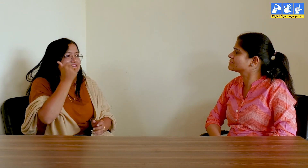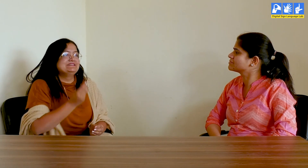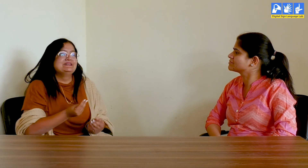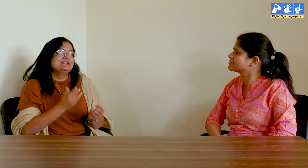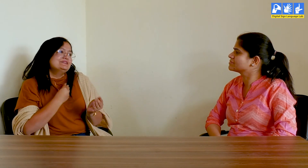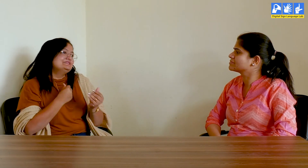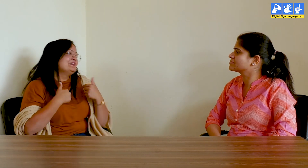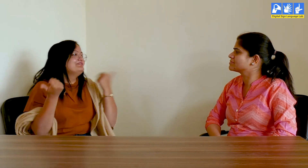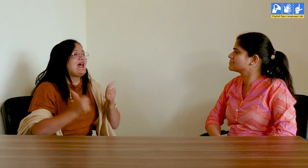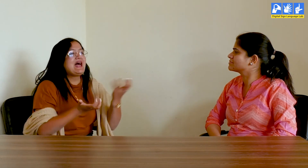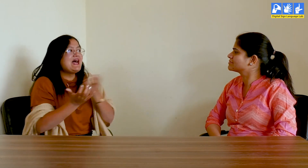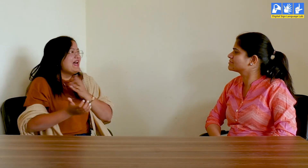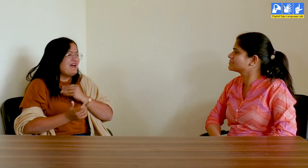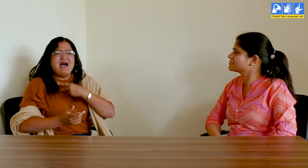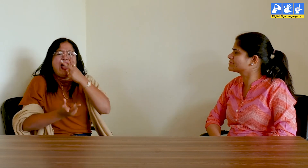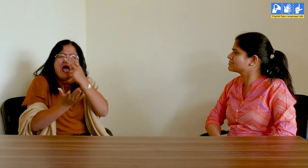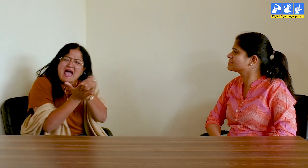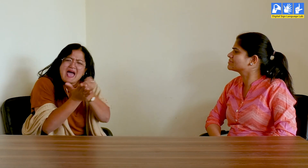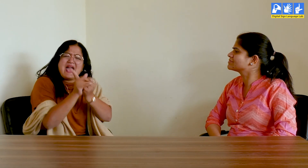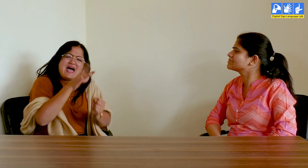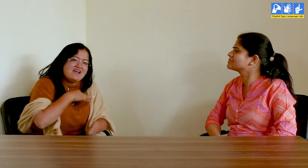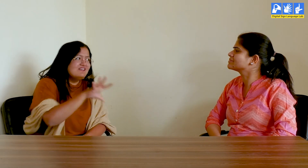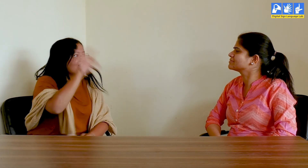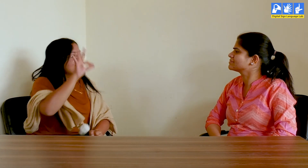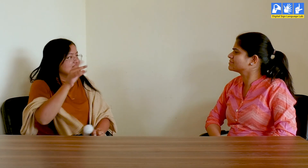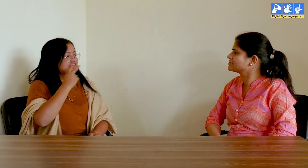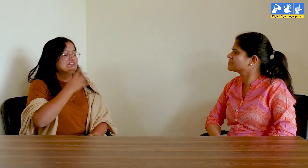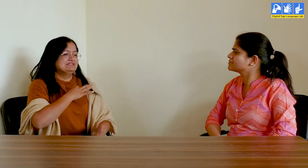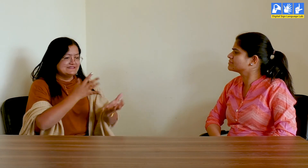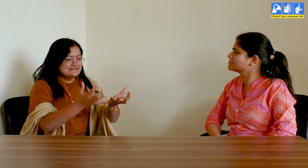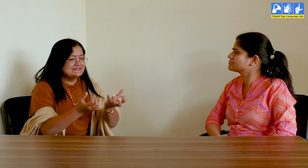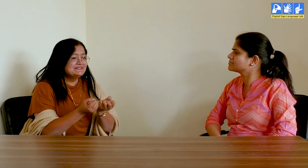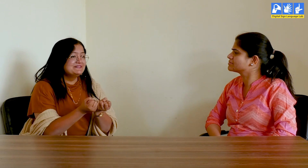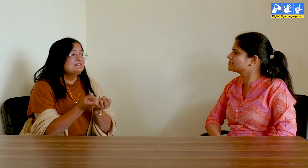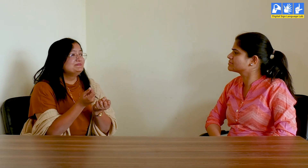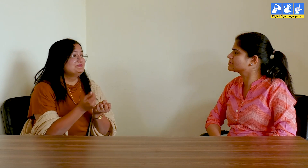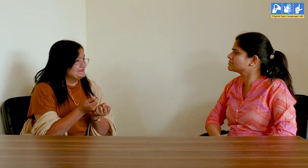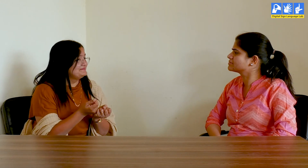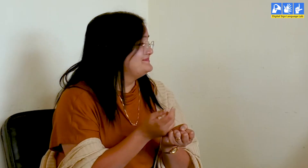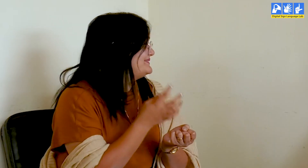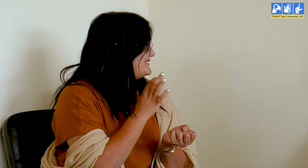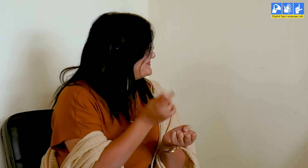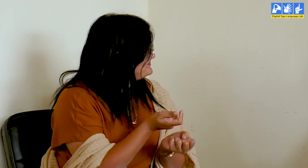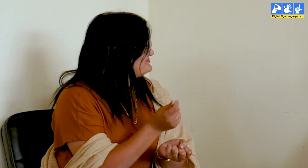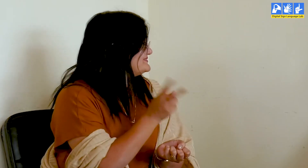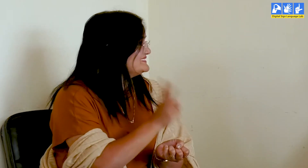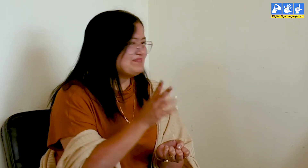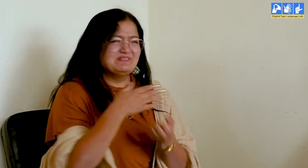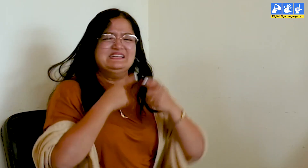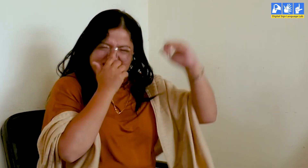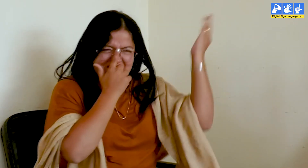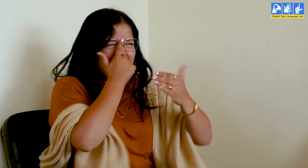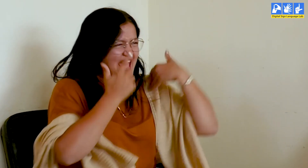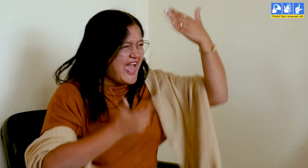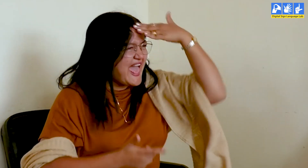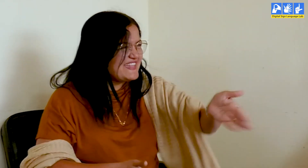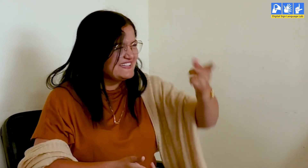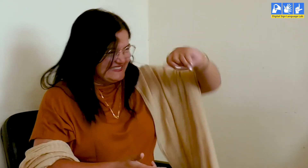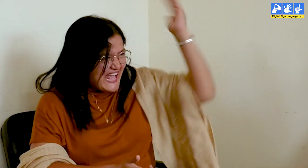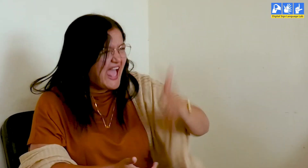जिस पर उसने कहा नहीं नहीं मुस्से नहीं होगा डर लगता है कोशिश करो उसने हिच्च कर जाते हुए समान लिया मैंने का रुको मूल भाव करते हैं